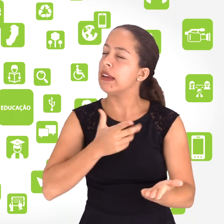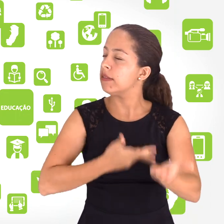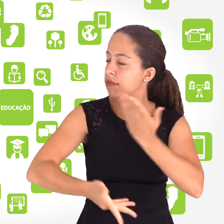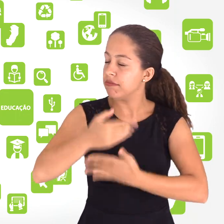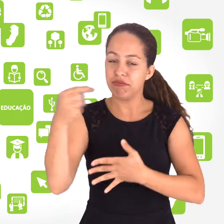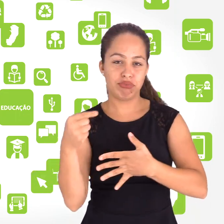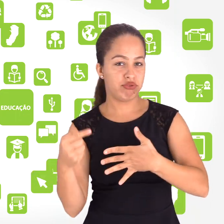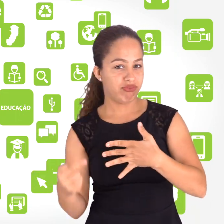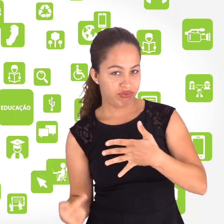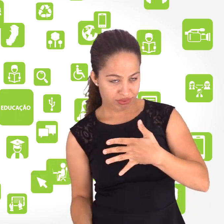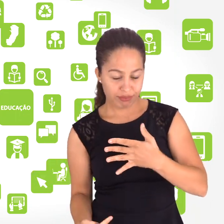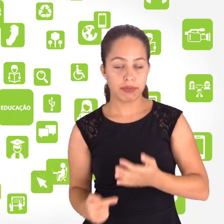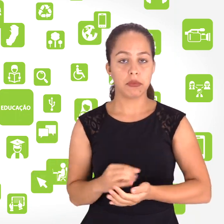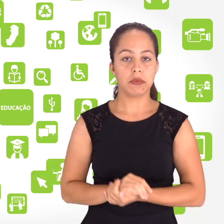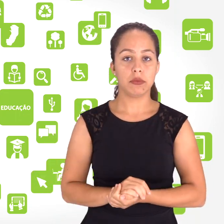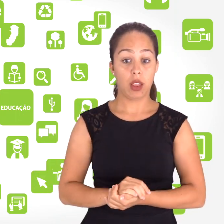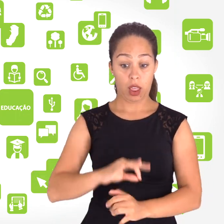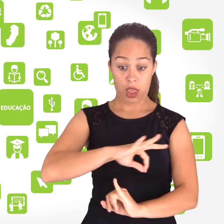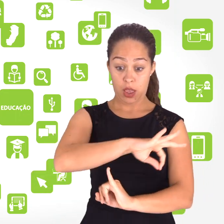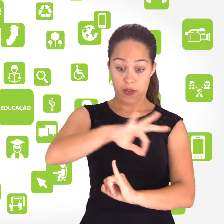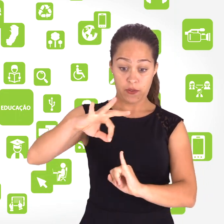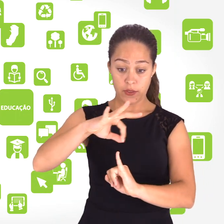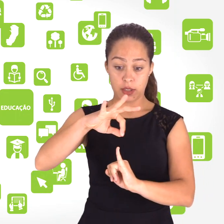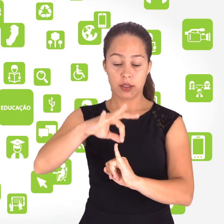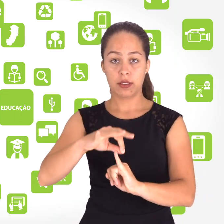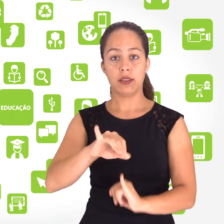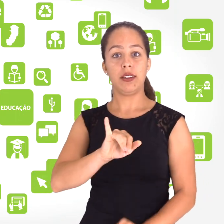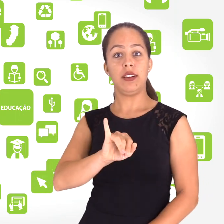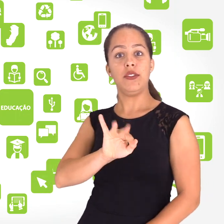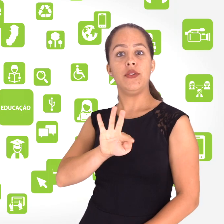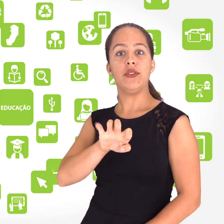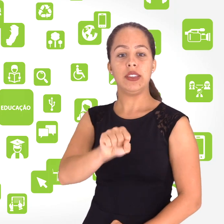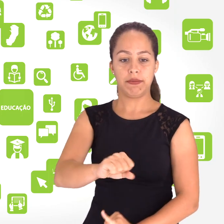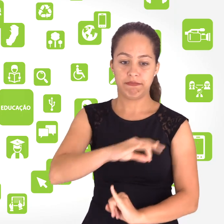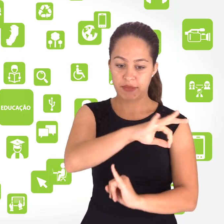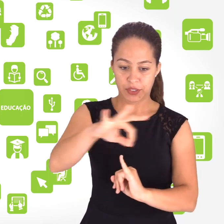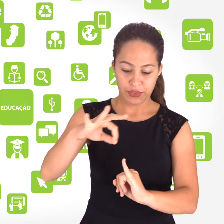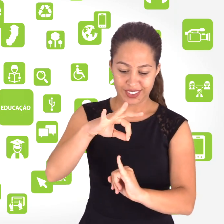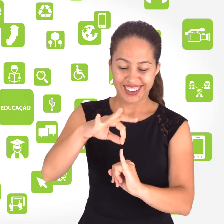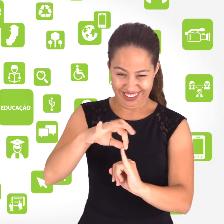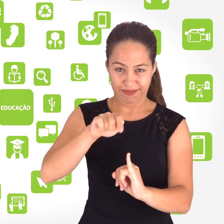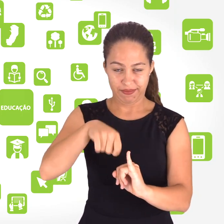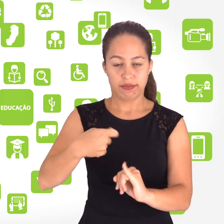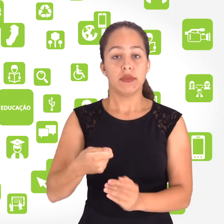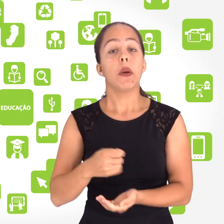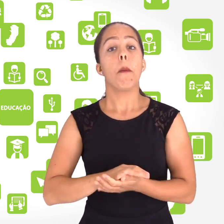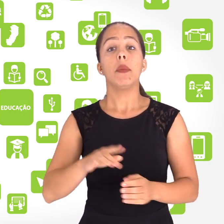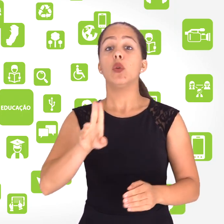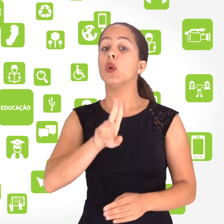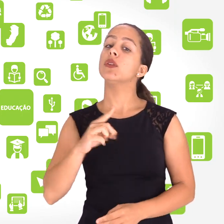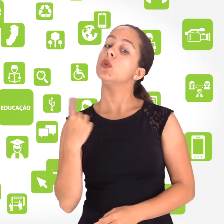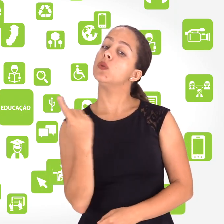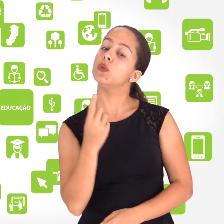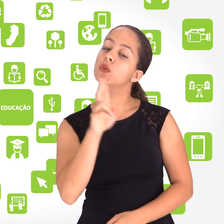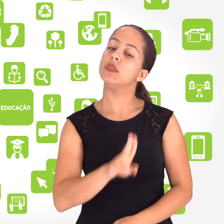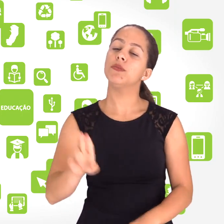são diversas as maneiras de interação. No IFES, nós utilizamos o Moodle, que em português é